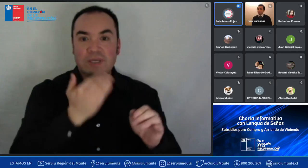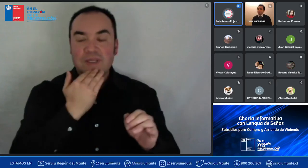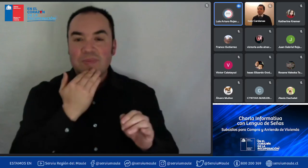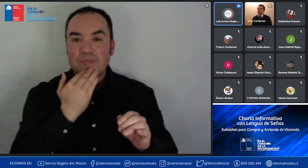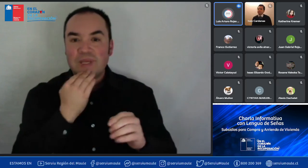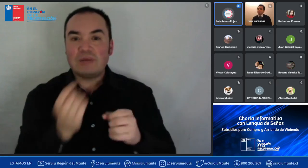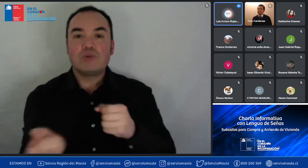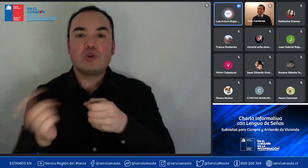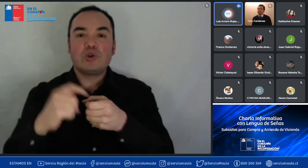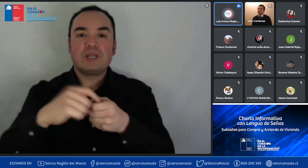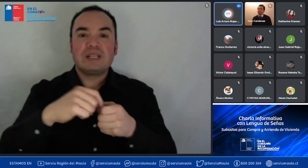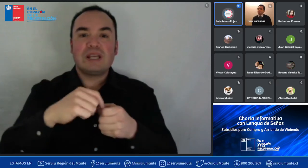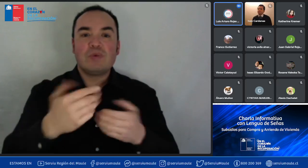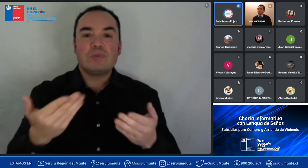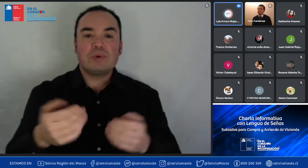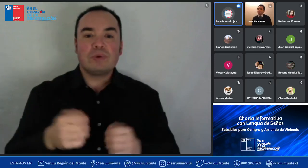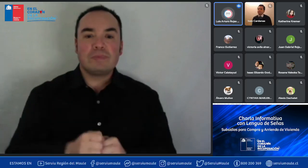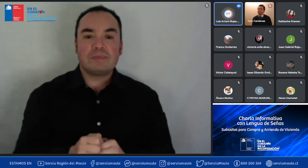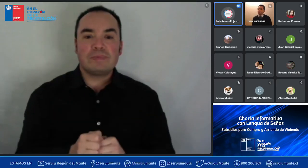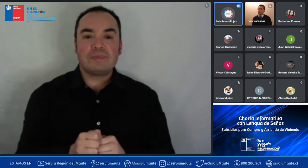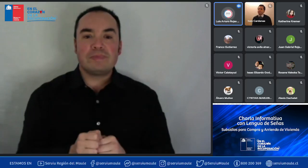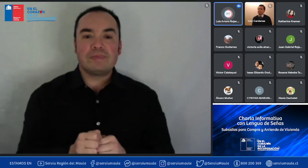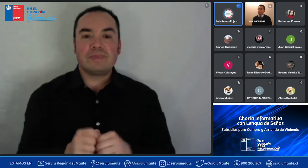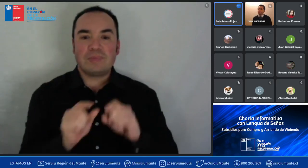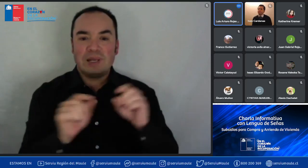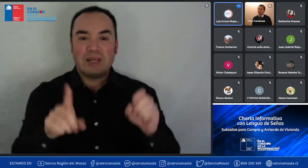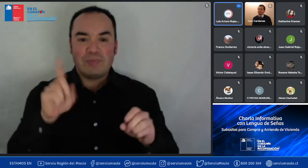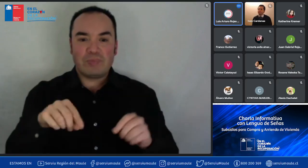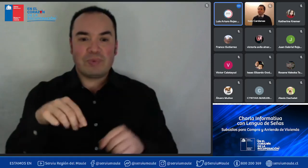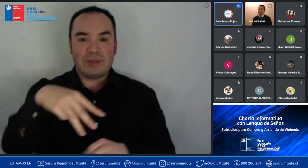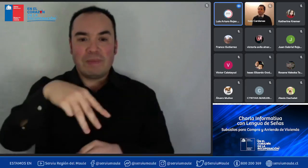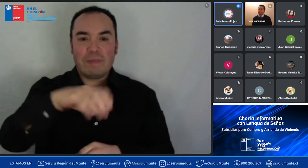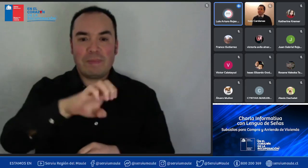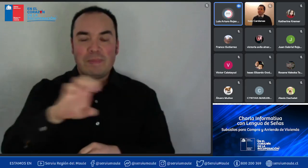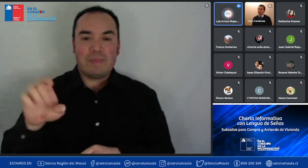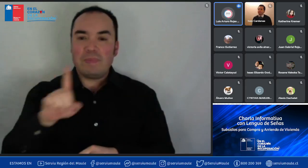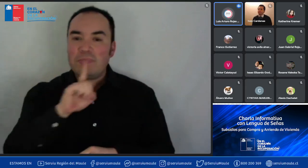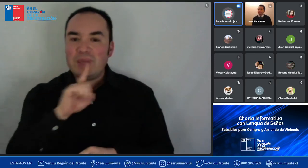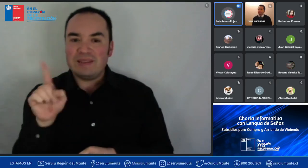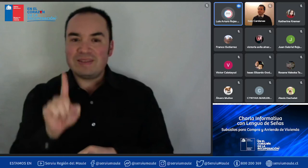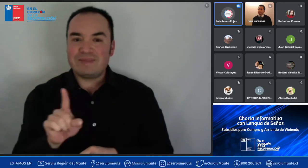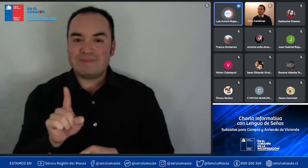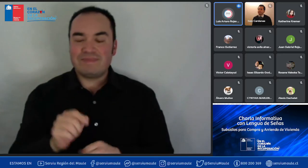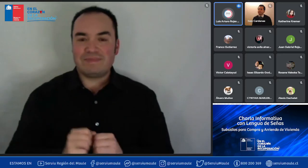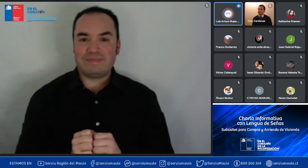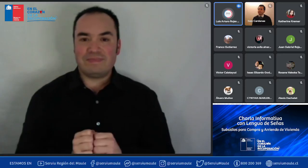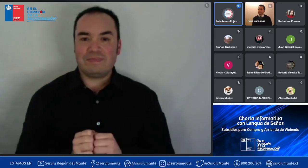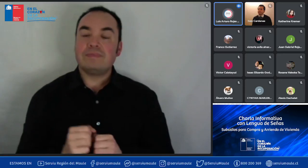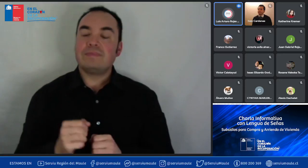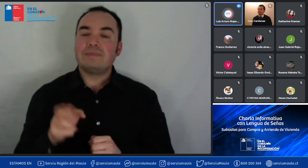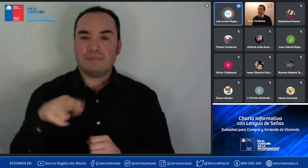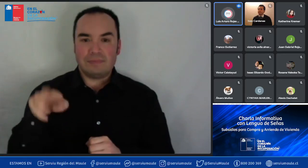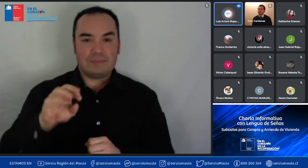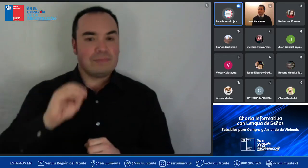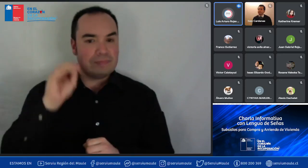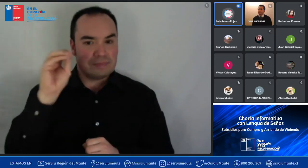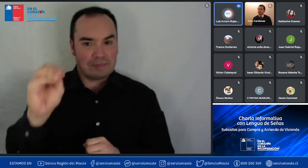de Meet de indicarles que las vías de comunicación están siempre abiertas para que puedan